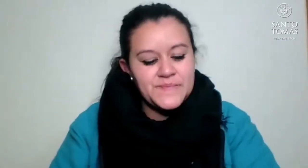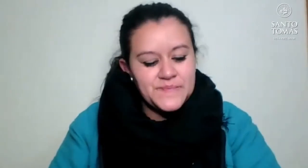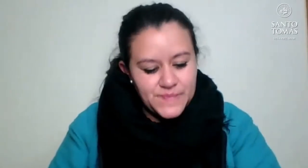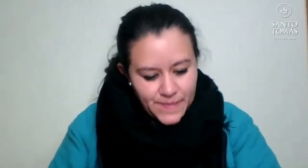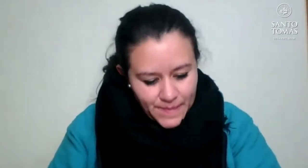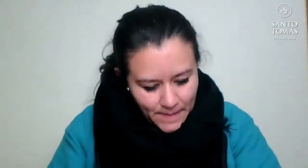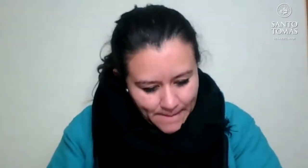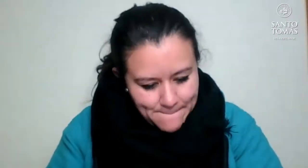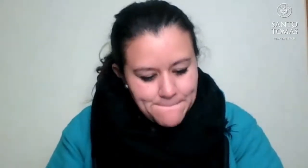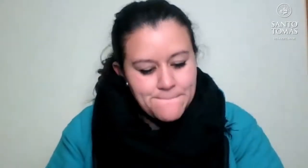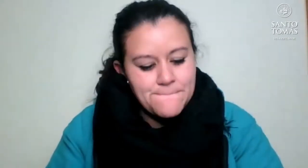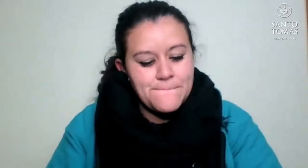Ijuelas.